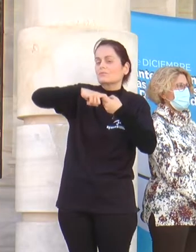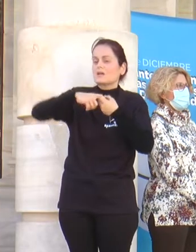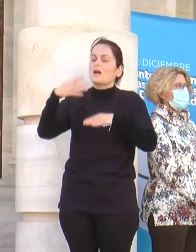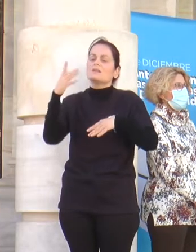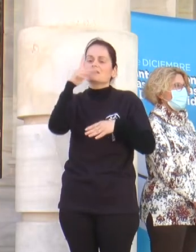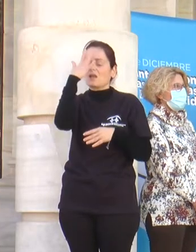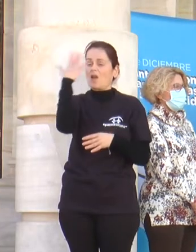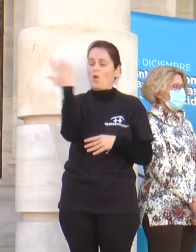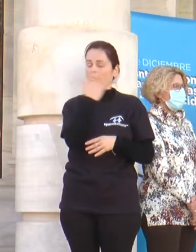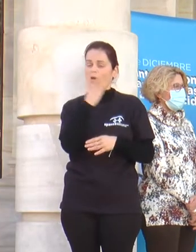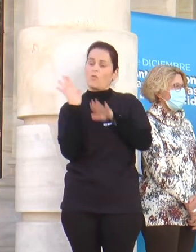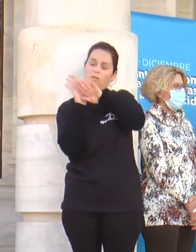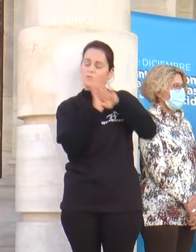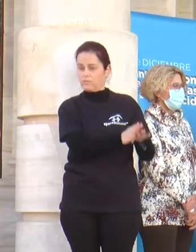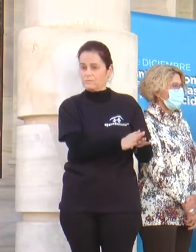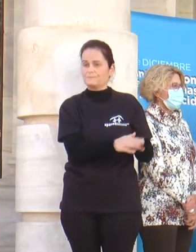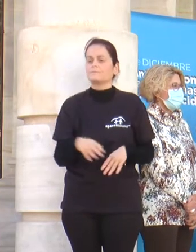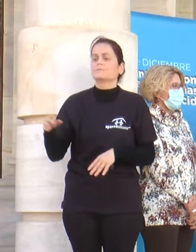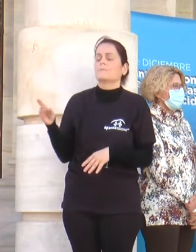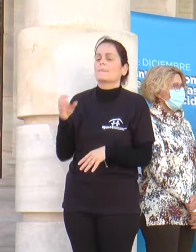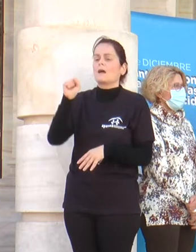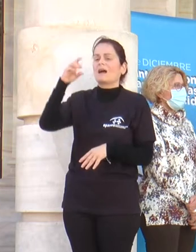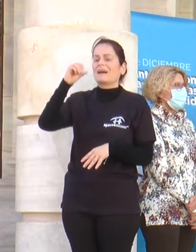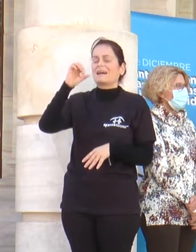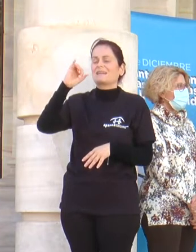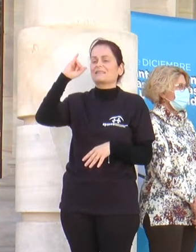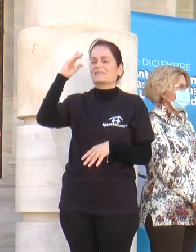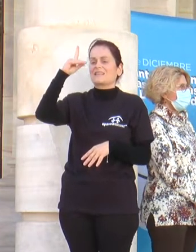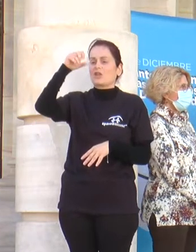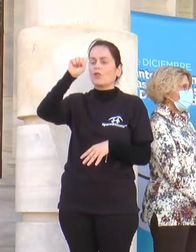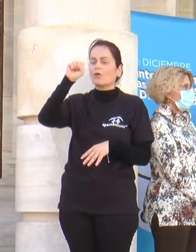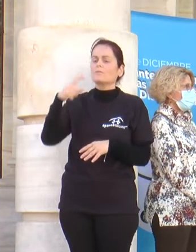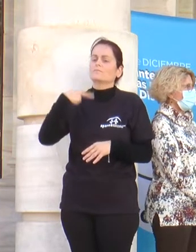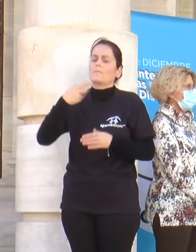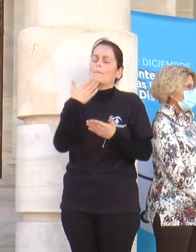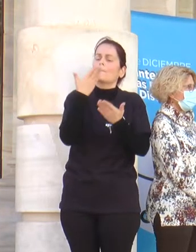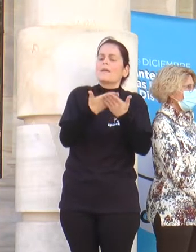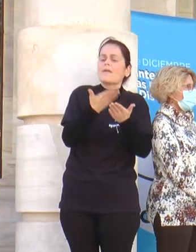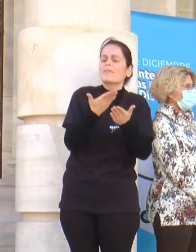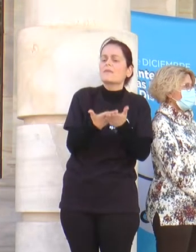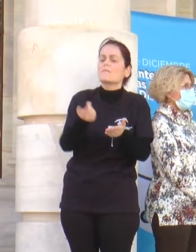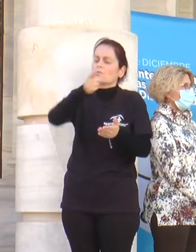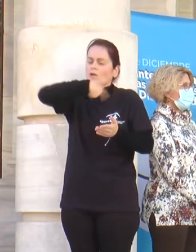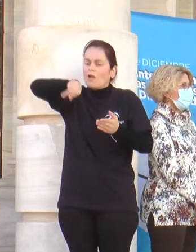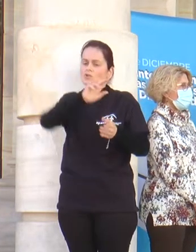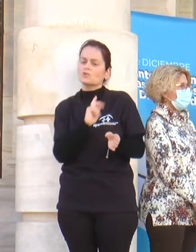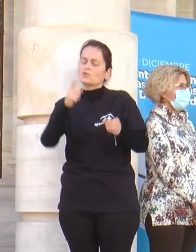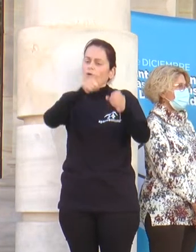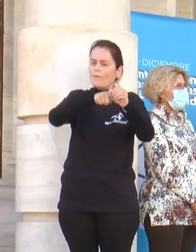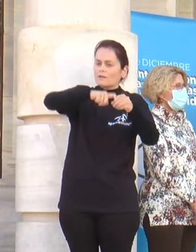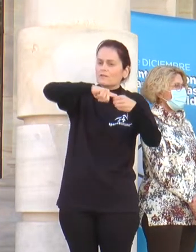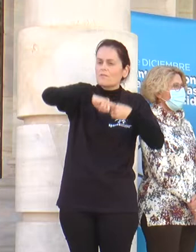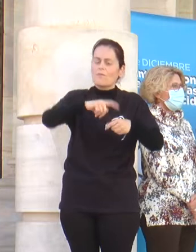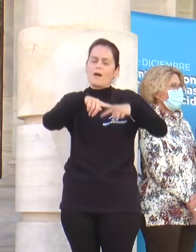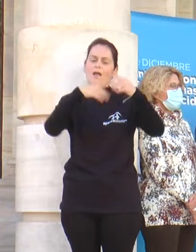perjuicios. Aportación de ASIDO. Pedimos que nos tengan en cuenta en todo, en la sociedad, en nuestras